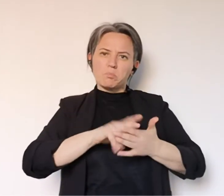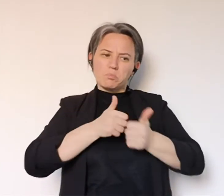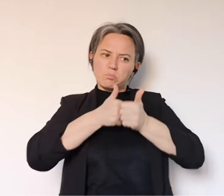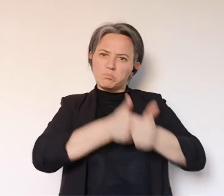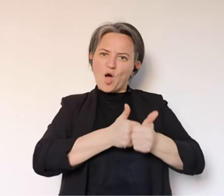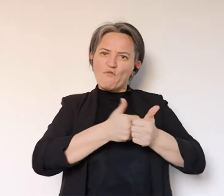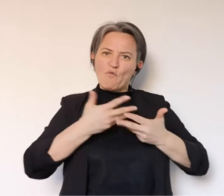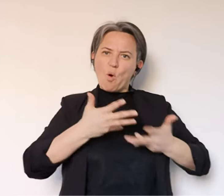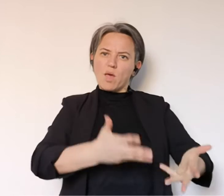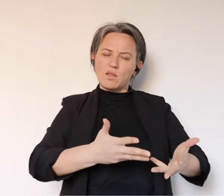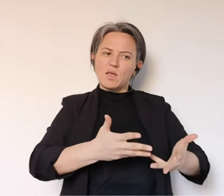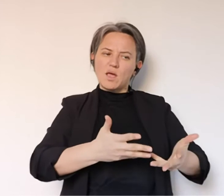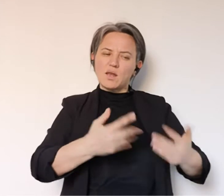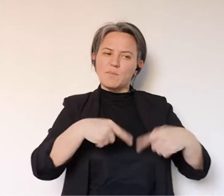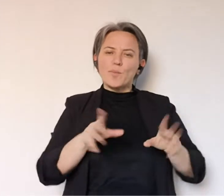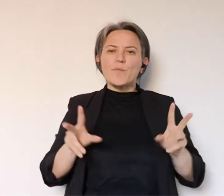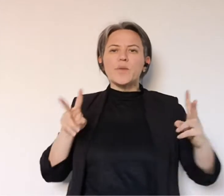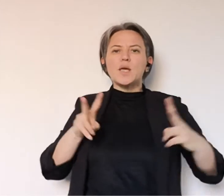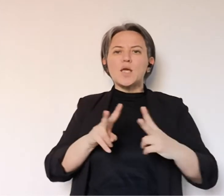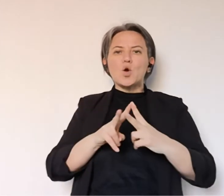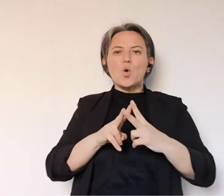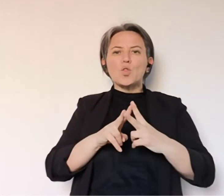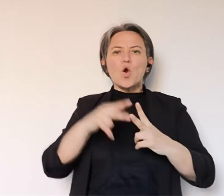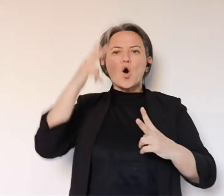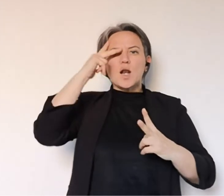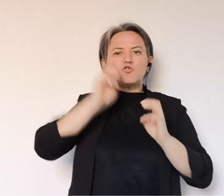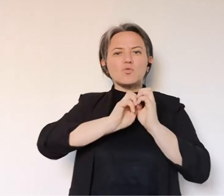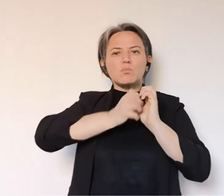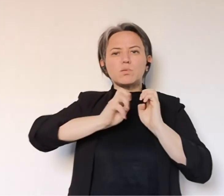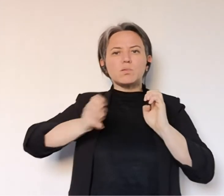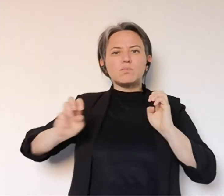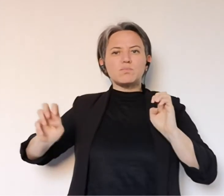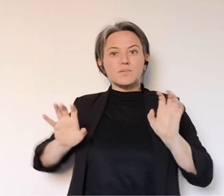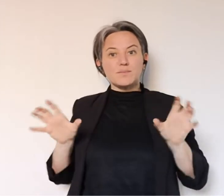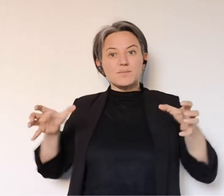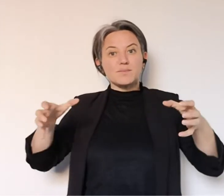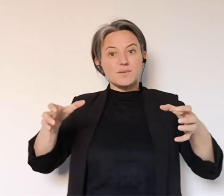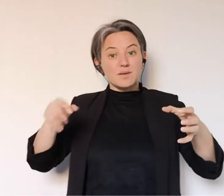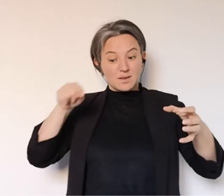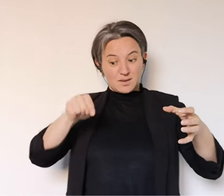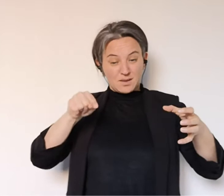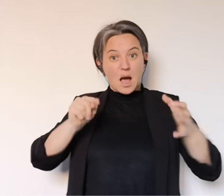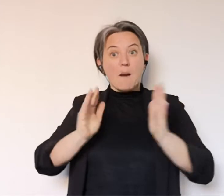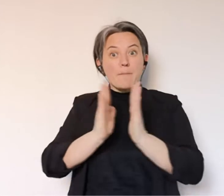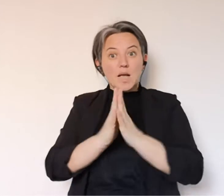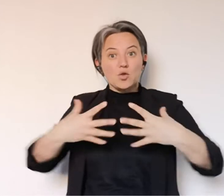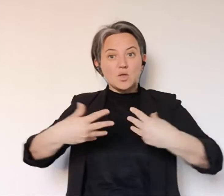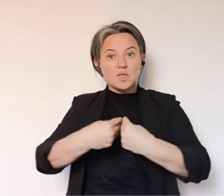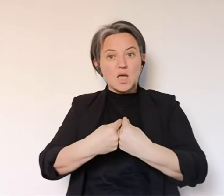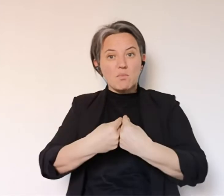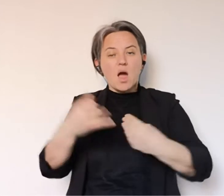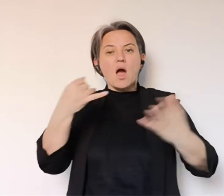accompagnato volentieri, stendendo quell'invito a un incontro interreligioso che hanno pregato assieme, hanno